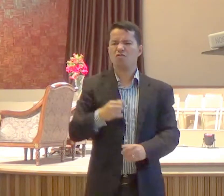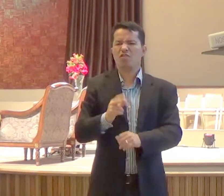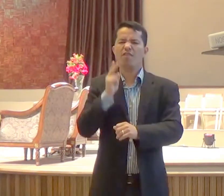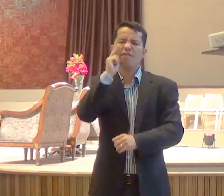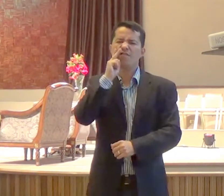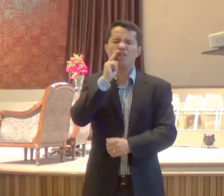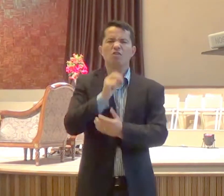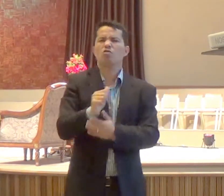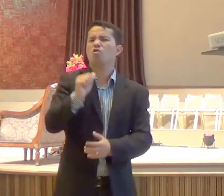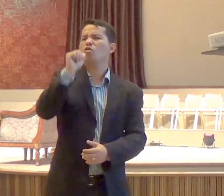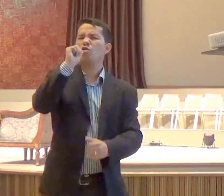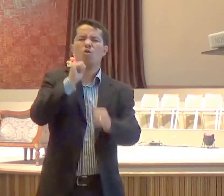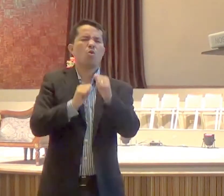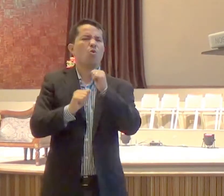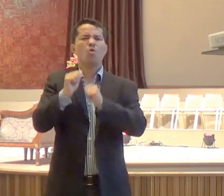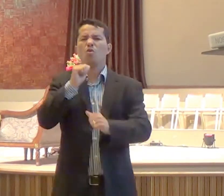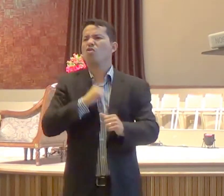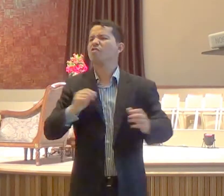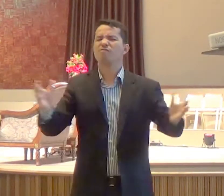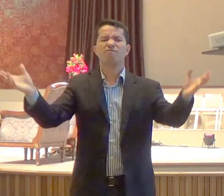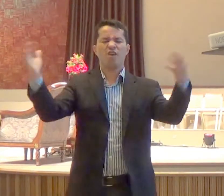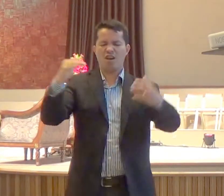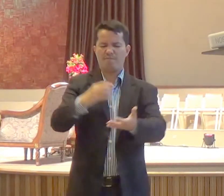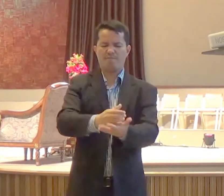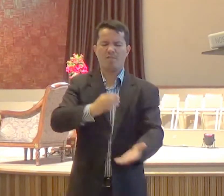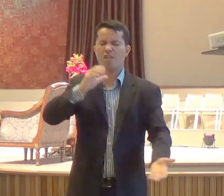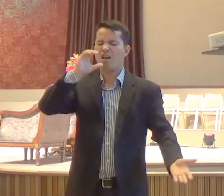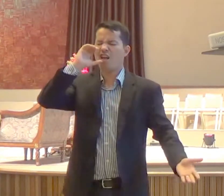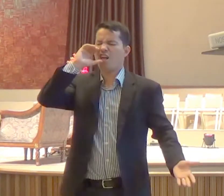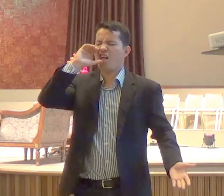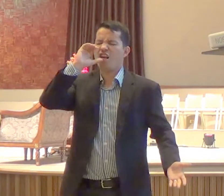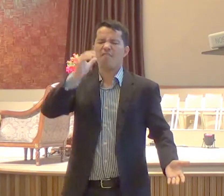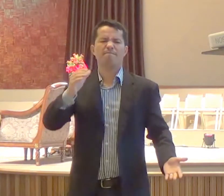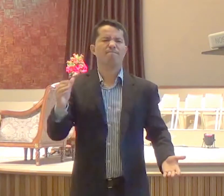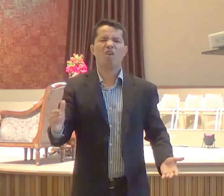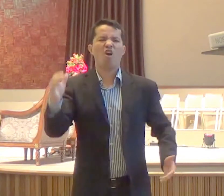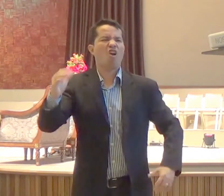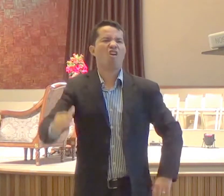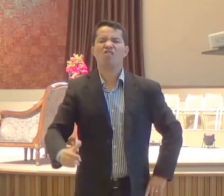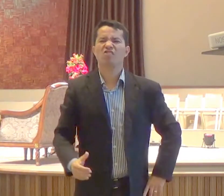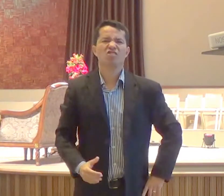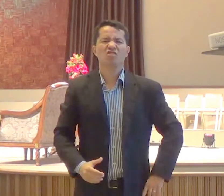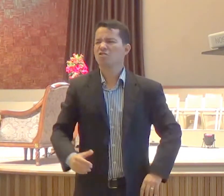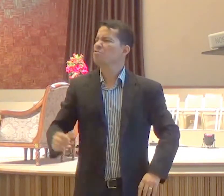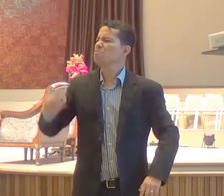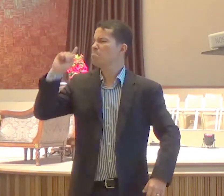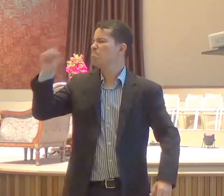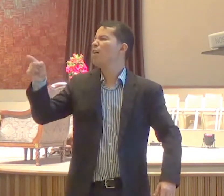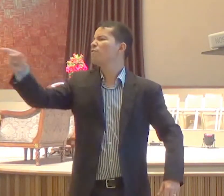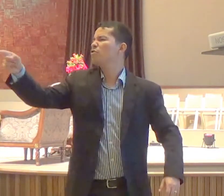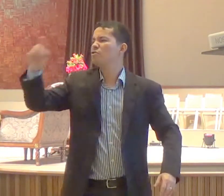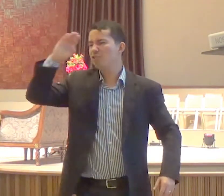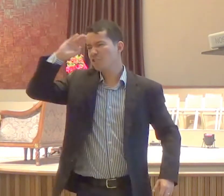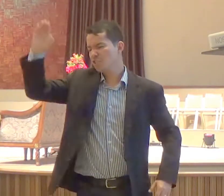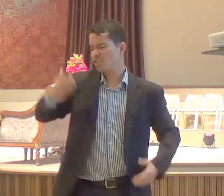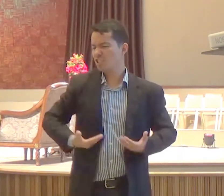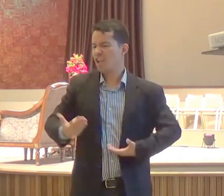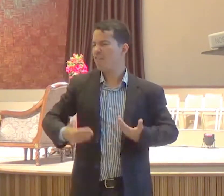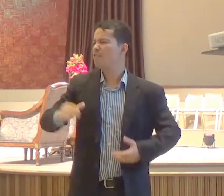dos mil, enquanto Belsazar, bebia e apreciava o vinho, mandou trazer, os utensílios, de ouro e de prata,